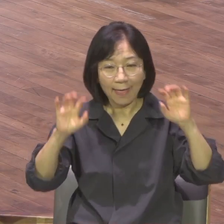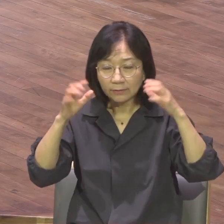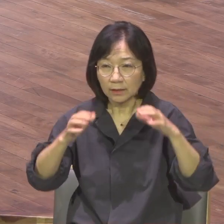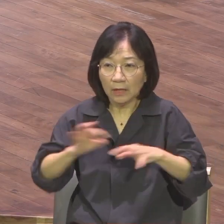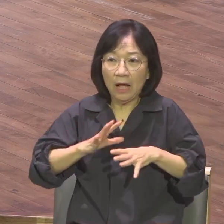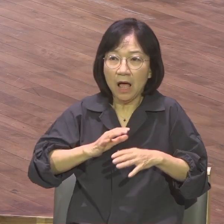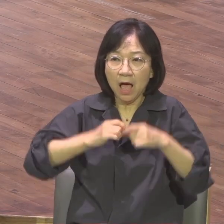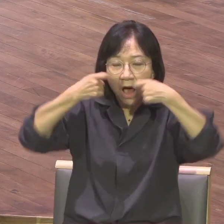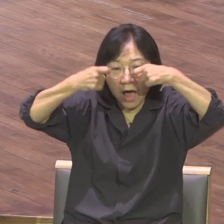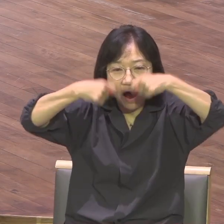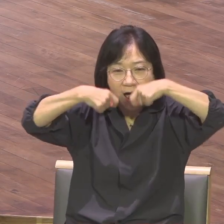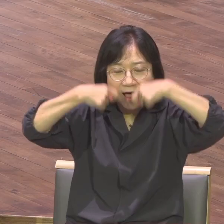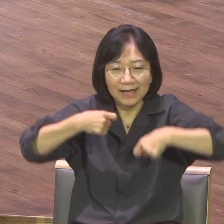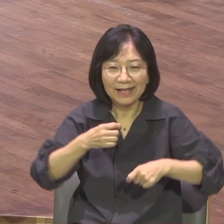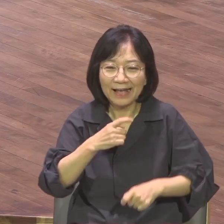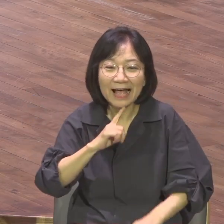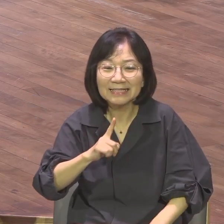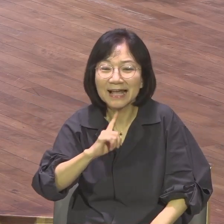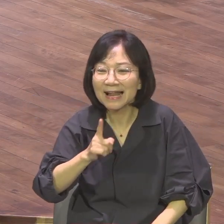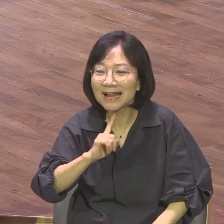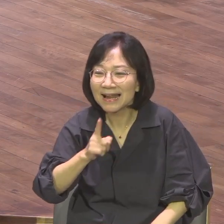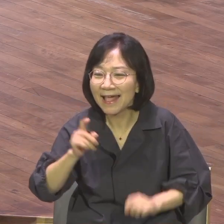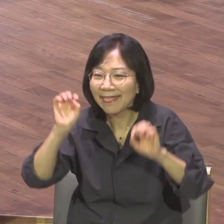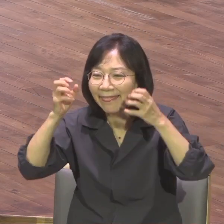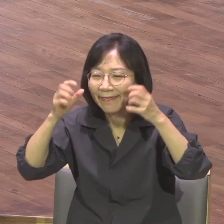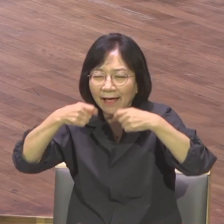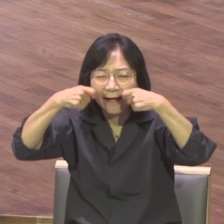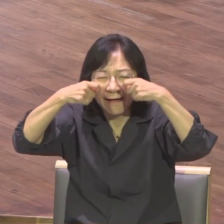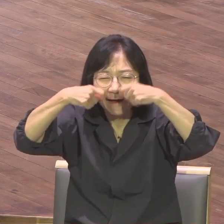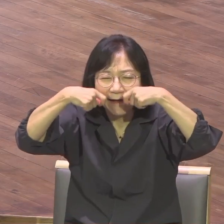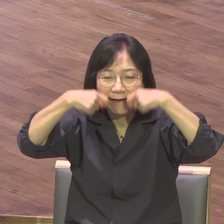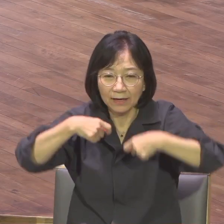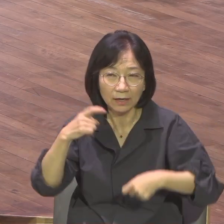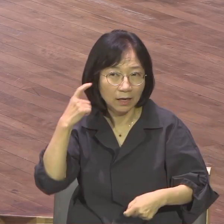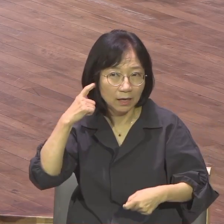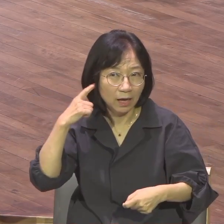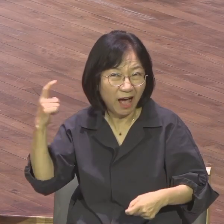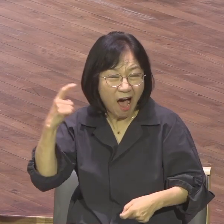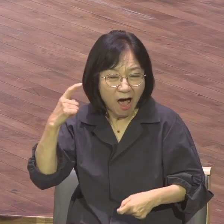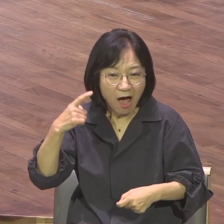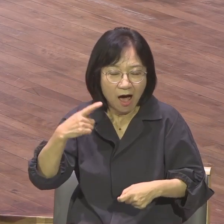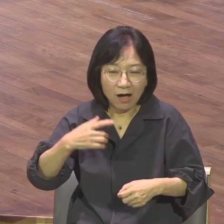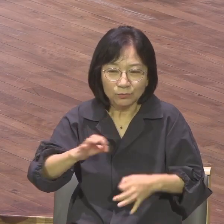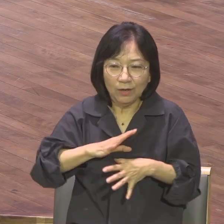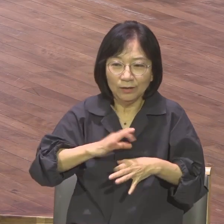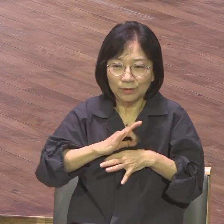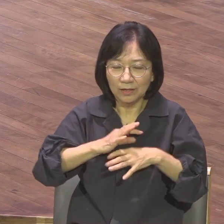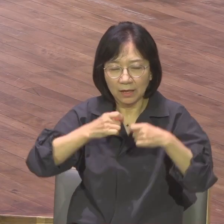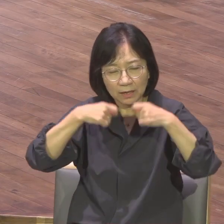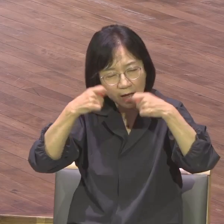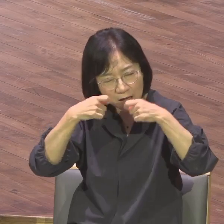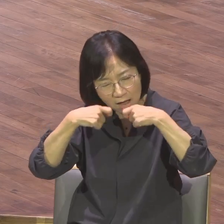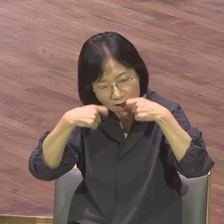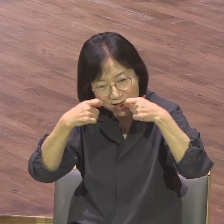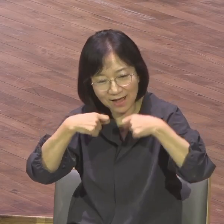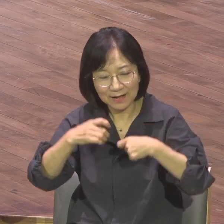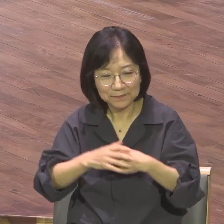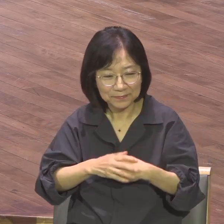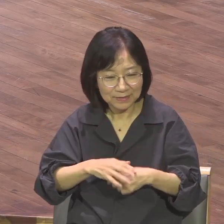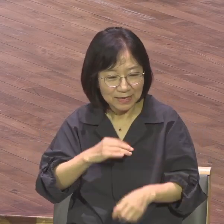엄청난 소리가 들리니까 애들이 울고 터지고 한 살 두 살 애들이 아기 띠에 앉고 막 그 한 살 두 살 아이들이 엄청나게